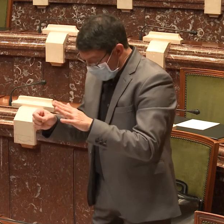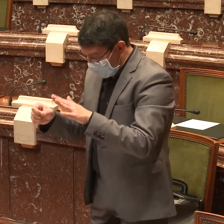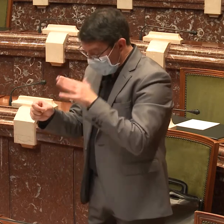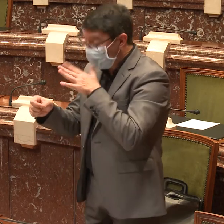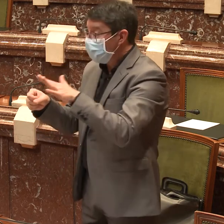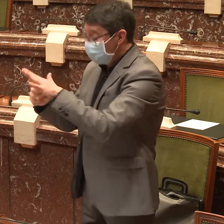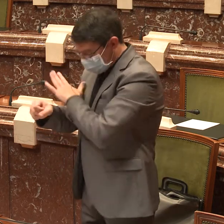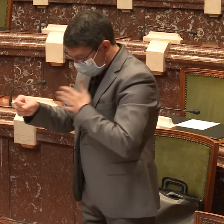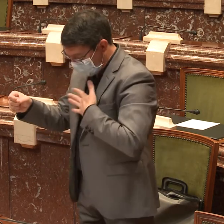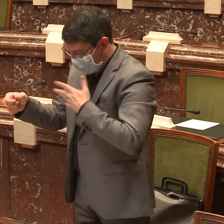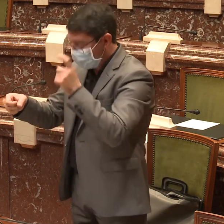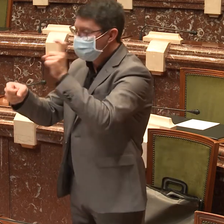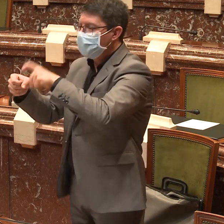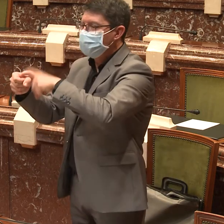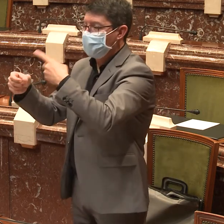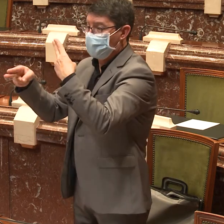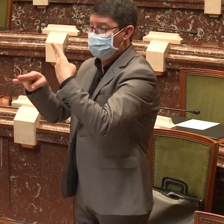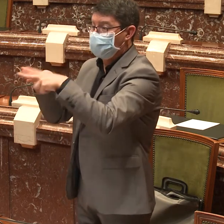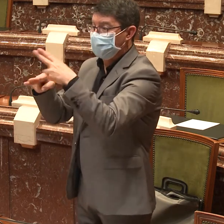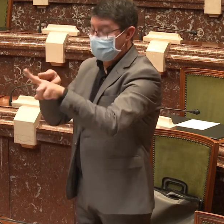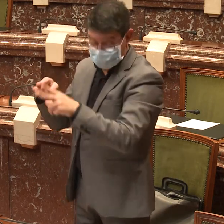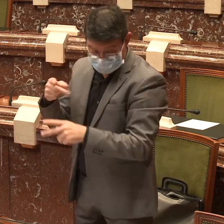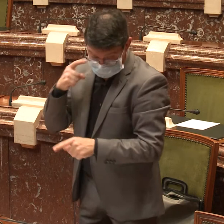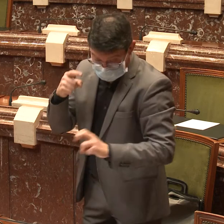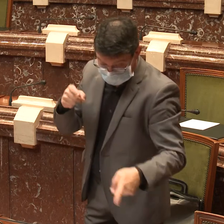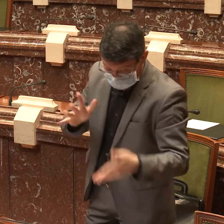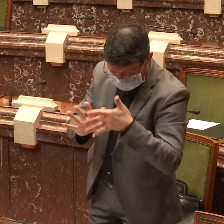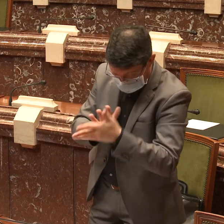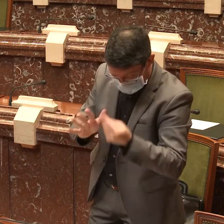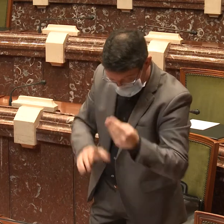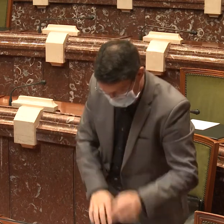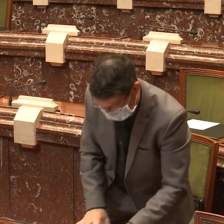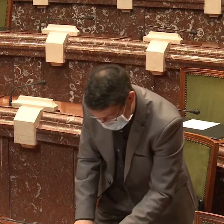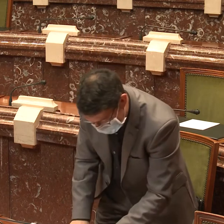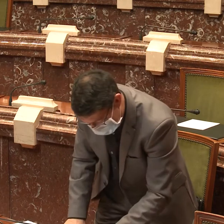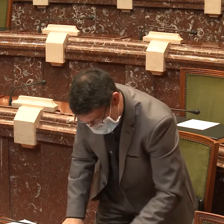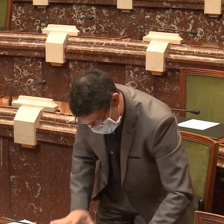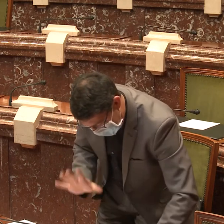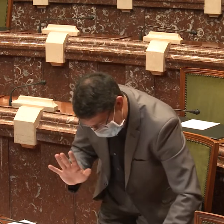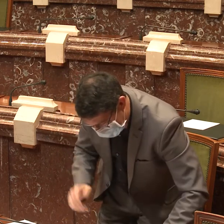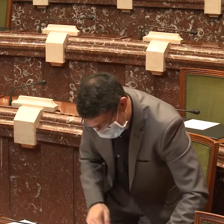En materia de participación política…